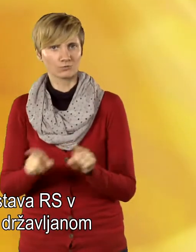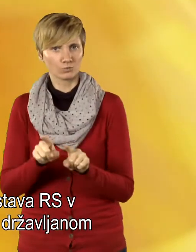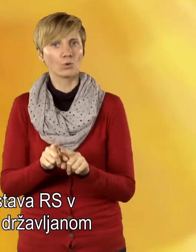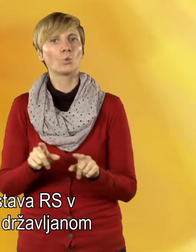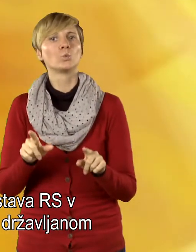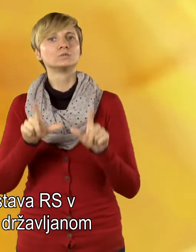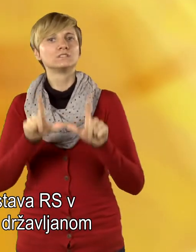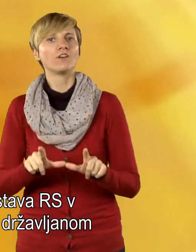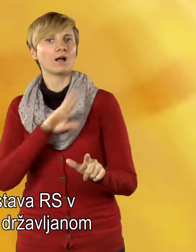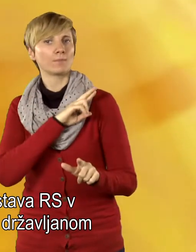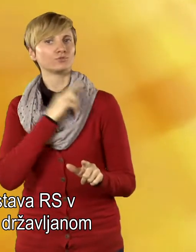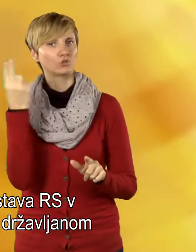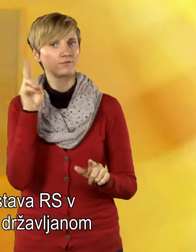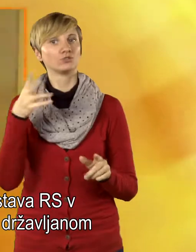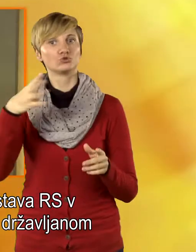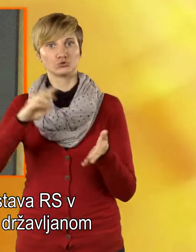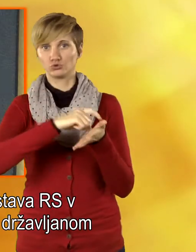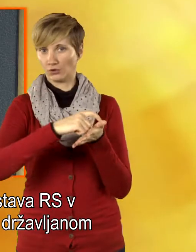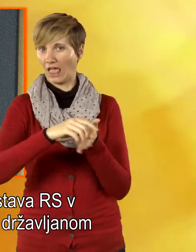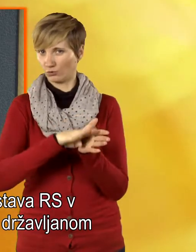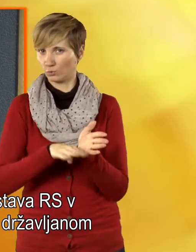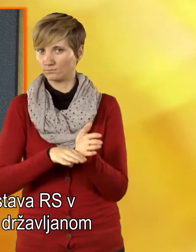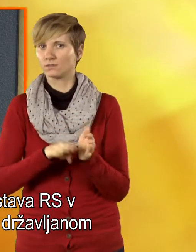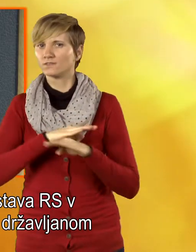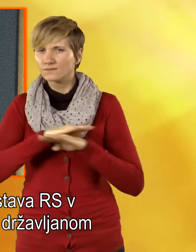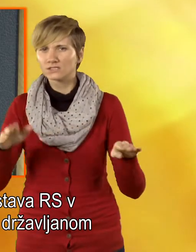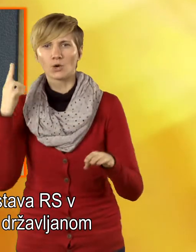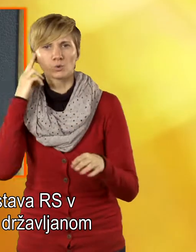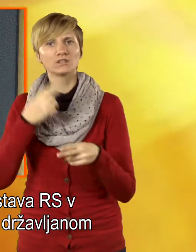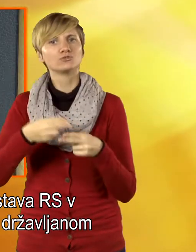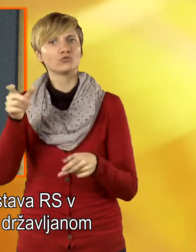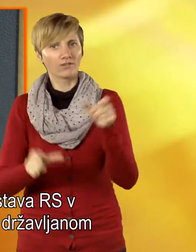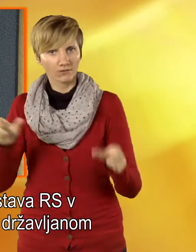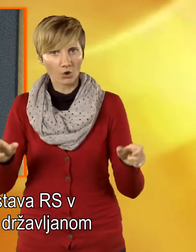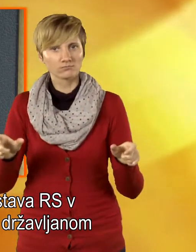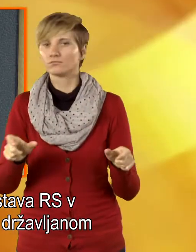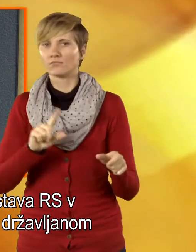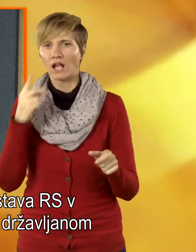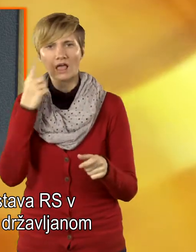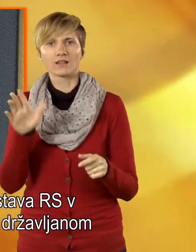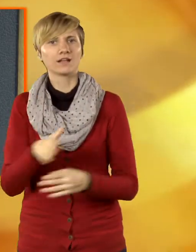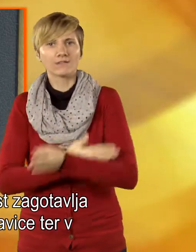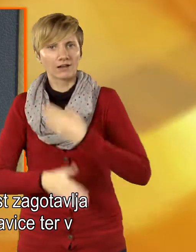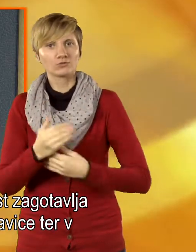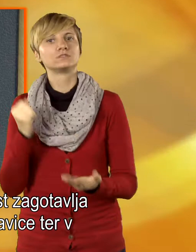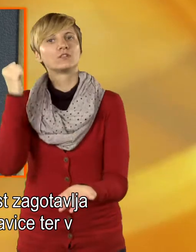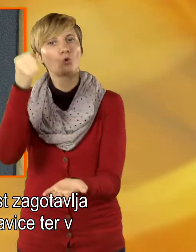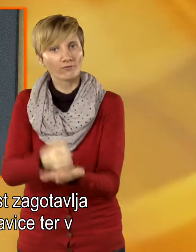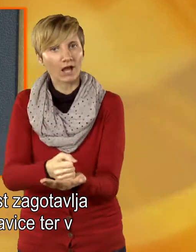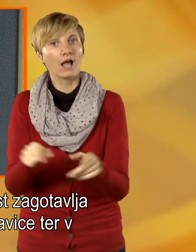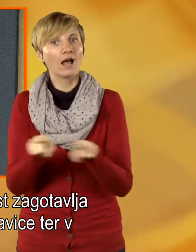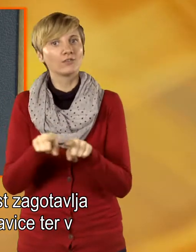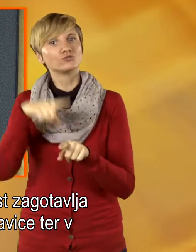Navsezadnje tudi ustava Republike Slovenije v 14. členu vsem svojim državljanom, ne glede na invalidnost,